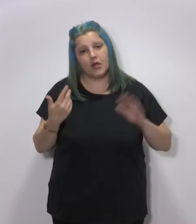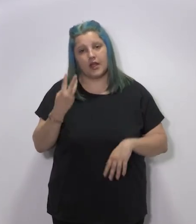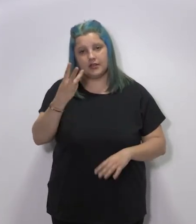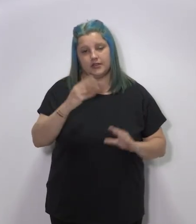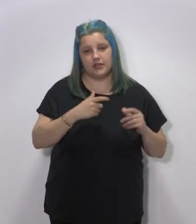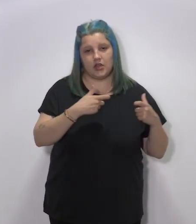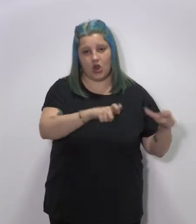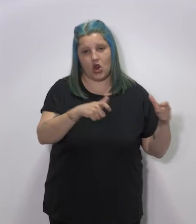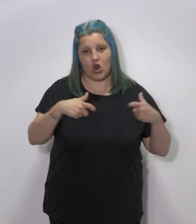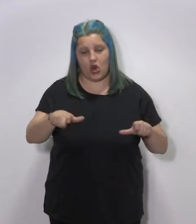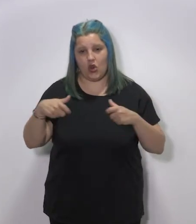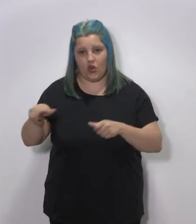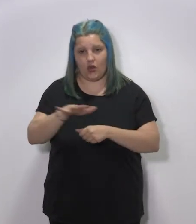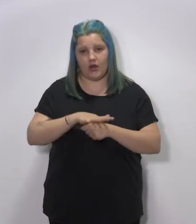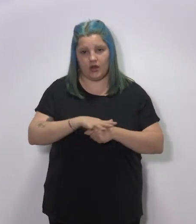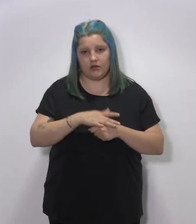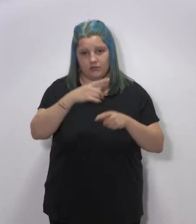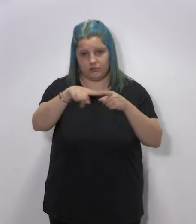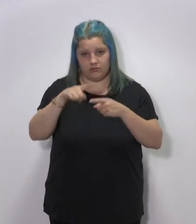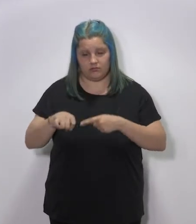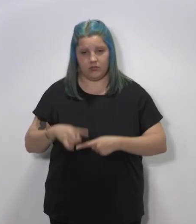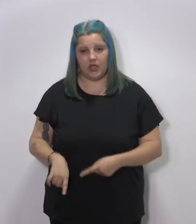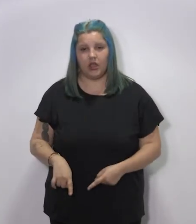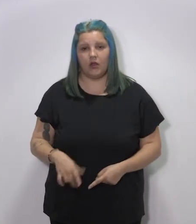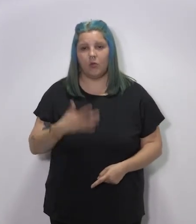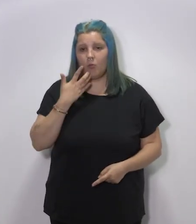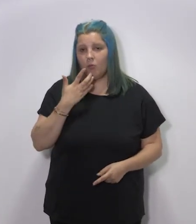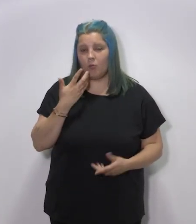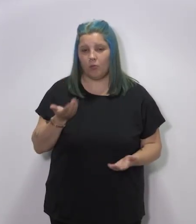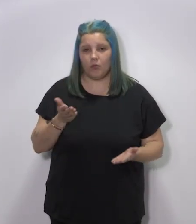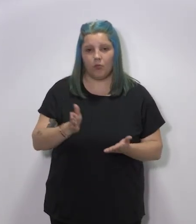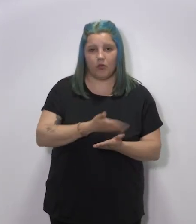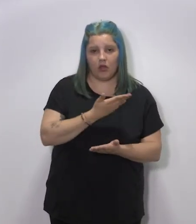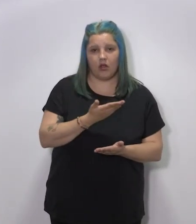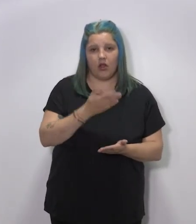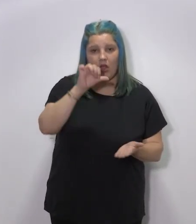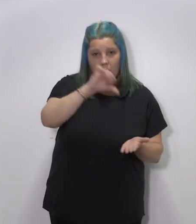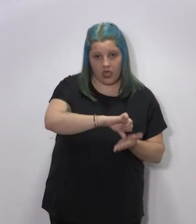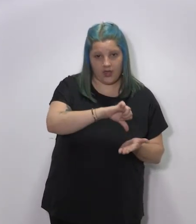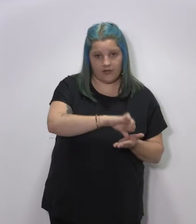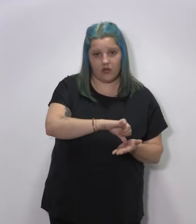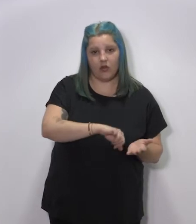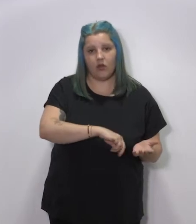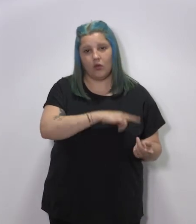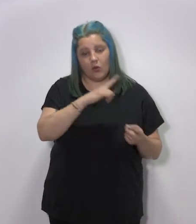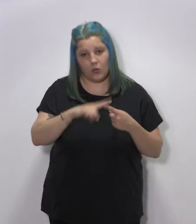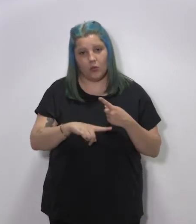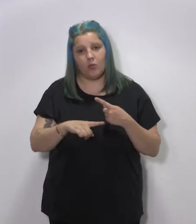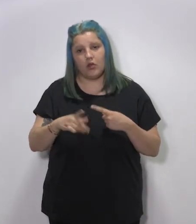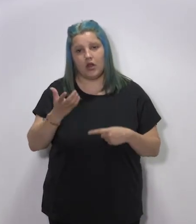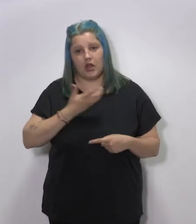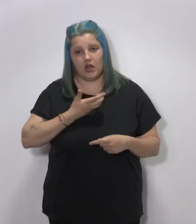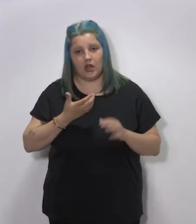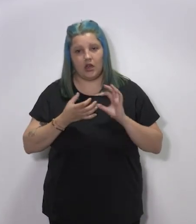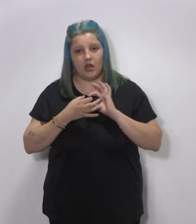tres lotes en cuanto a contratación, tres áreas de contratación, que serán, por una parte, Rioja Centro y,